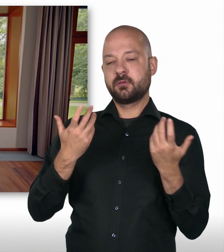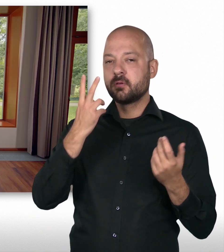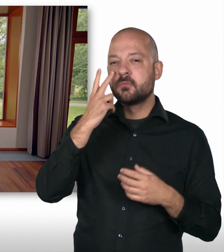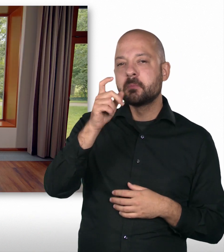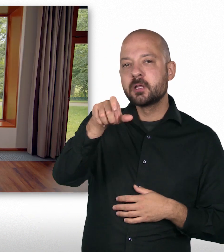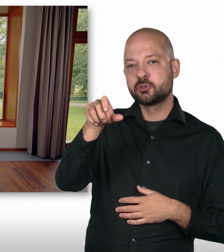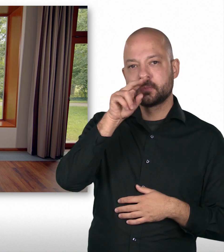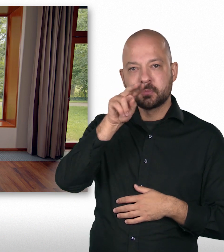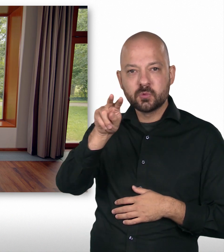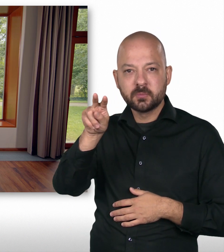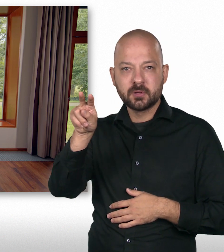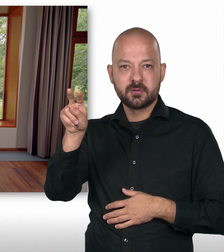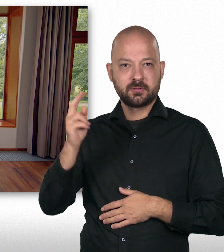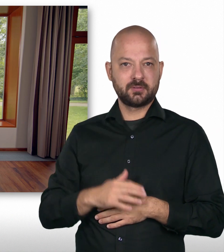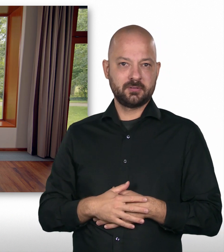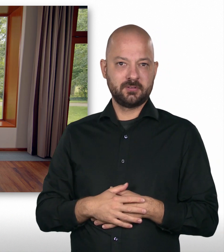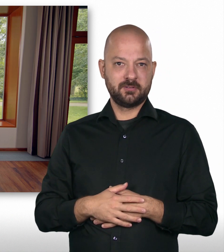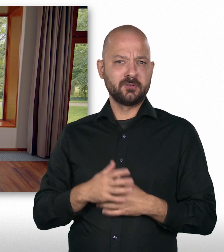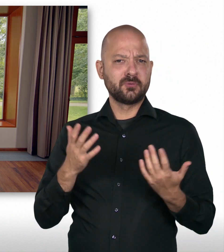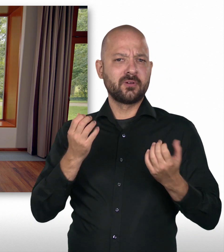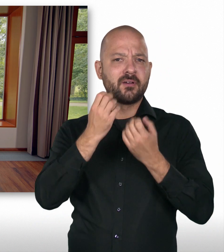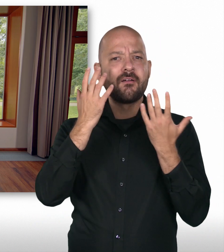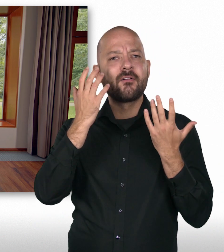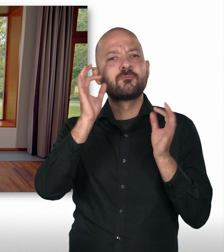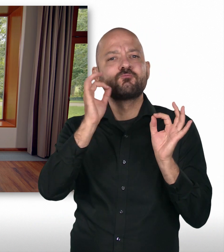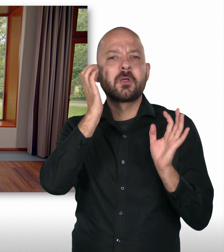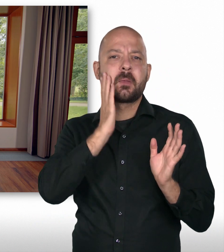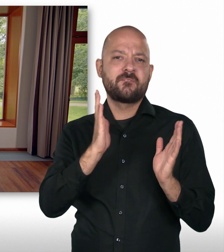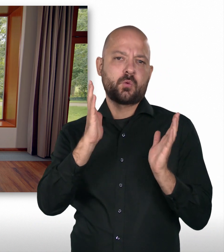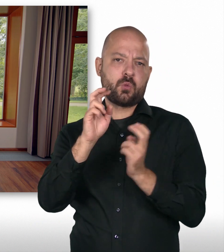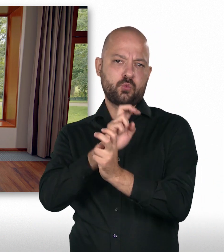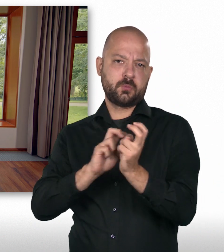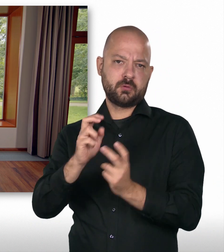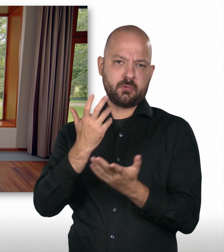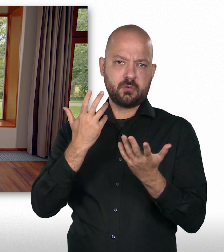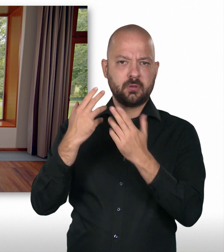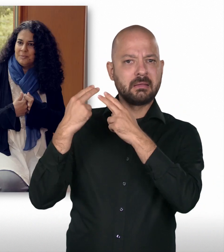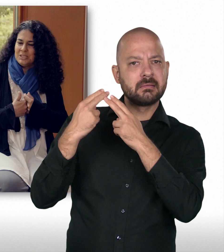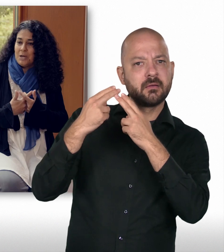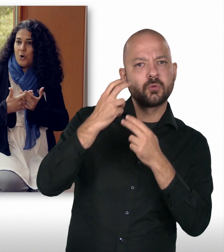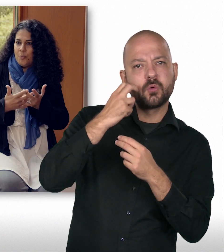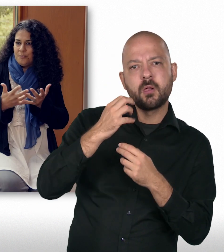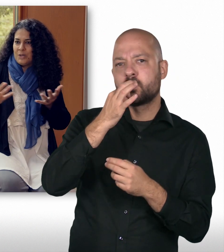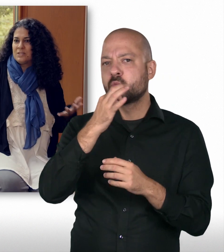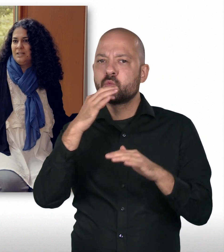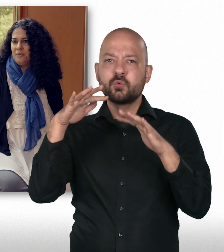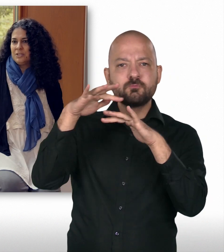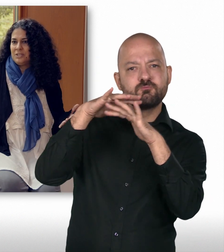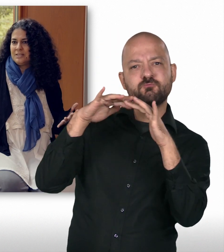Also für mich war ganz besonders der liebevolle Umgang der Generation miteinander. Ich habe kaum Ausländer auf der Straße